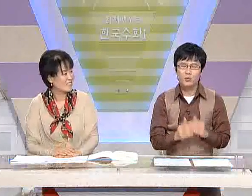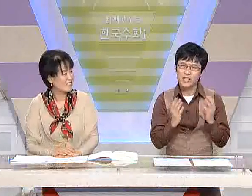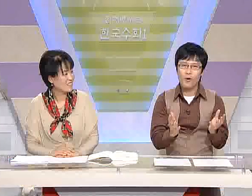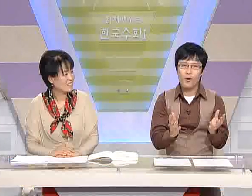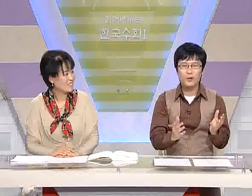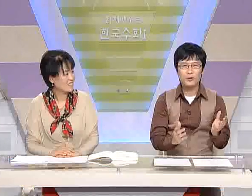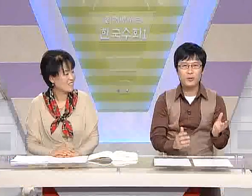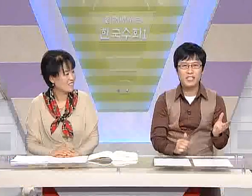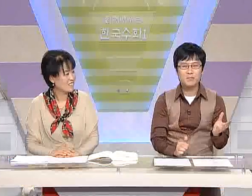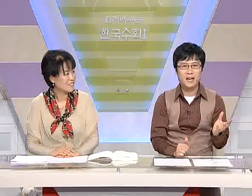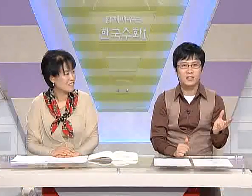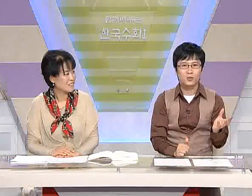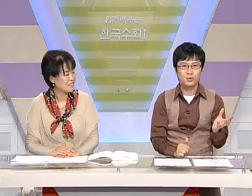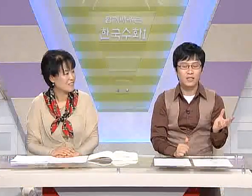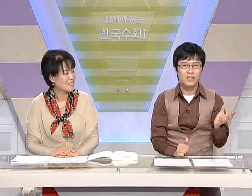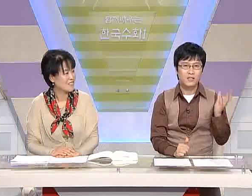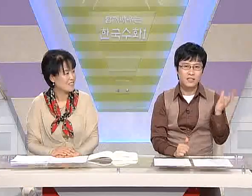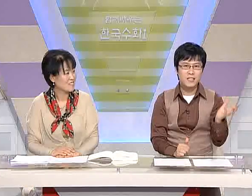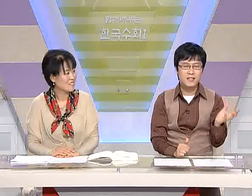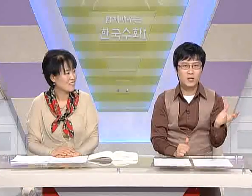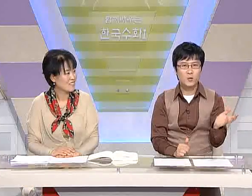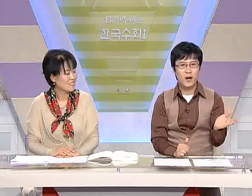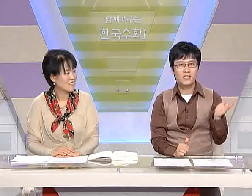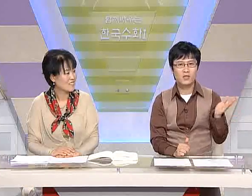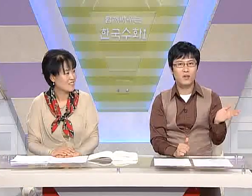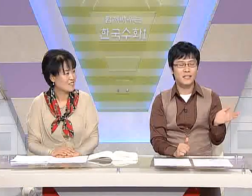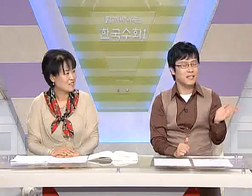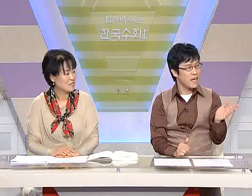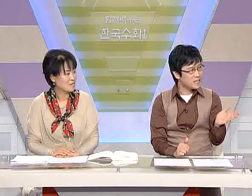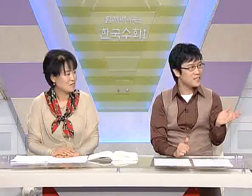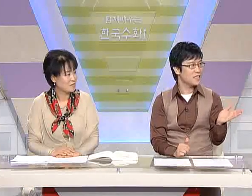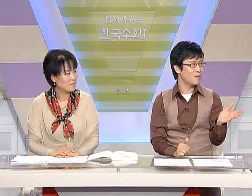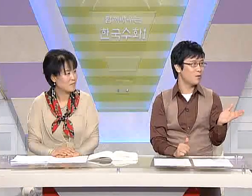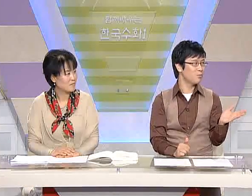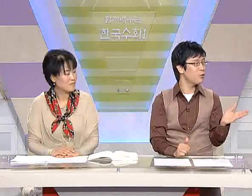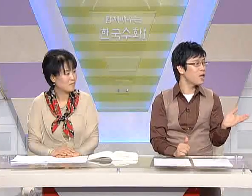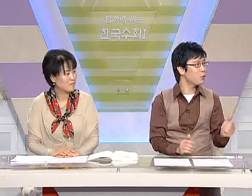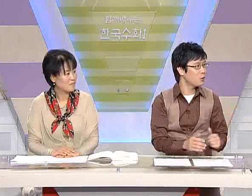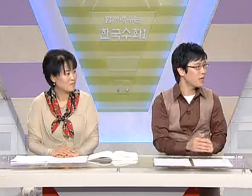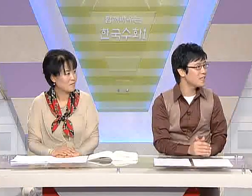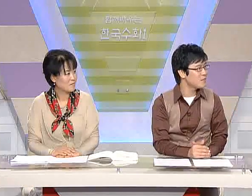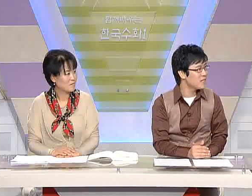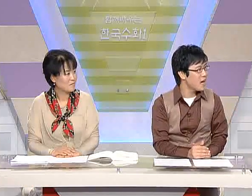우리 좀 길고 어려운 수화지만 우리 은지학생과 지웅 학생이 차근차근 한번 표현해보도록 하겠습니다.